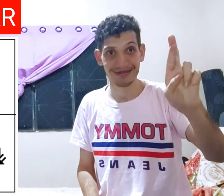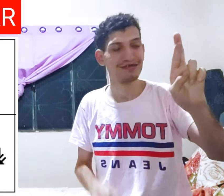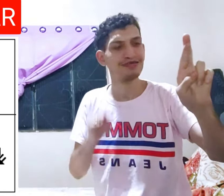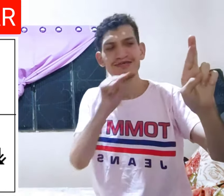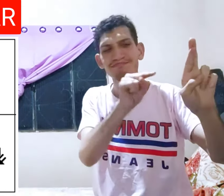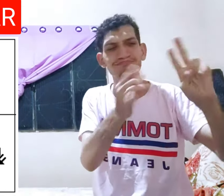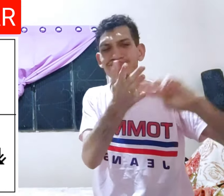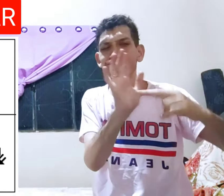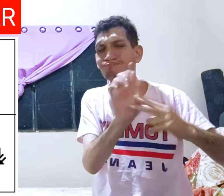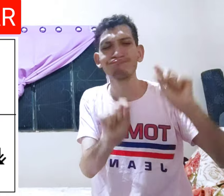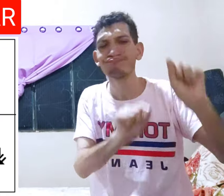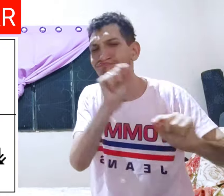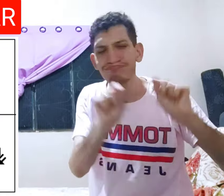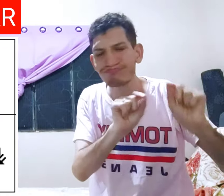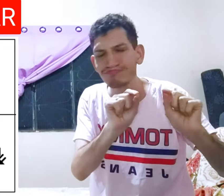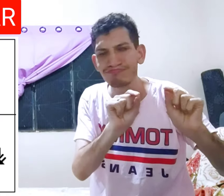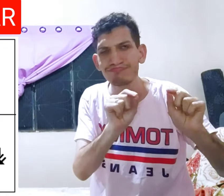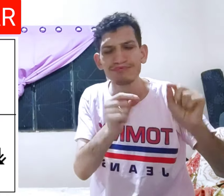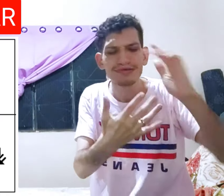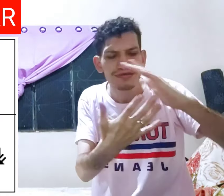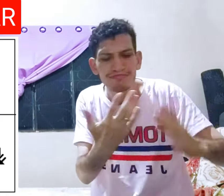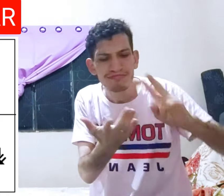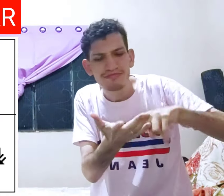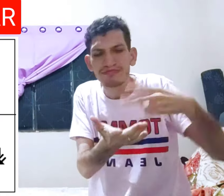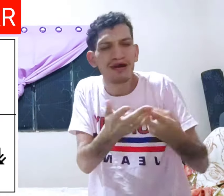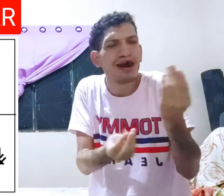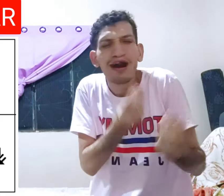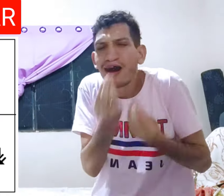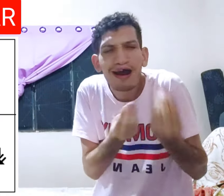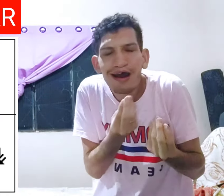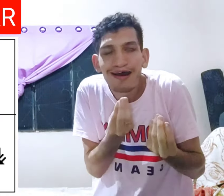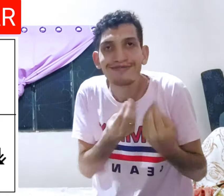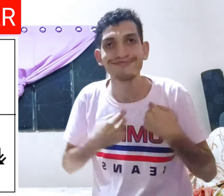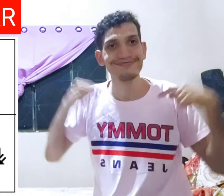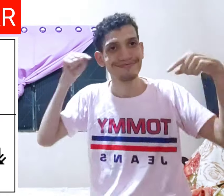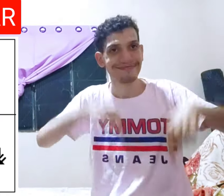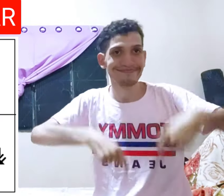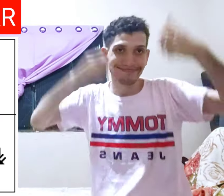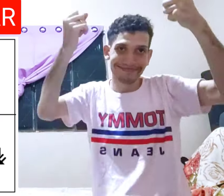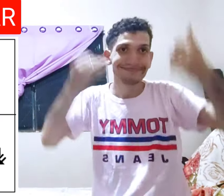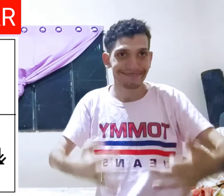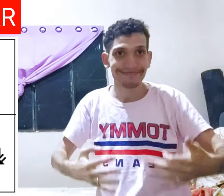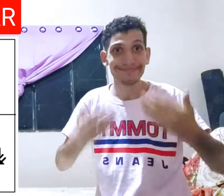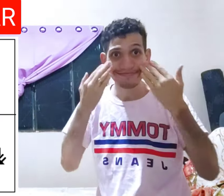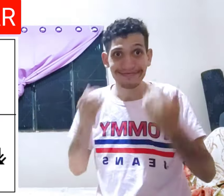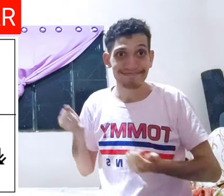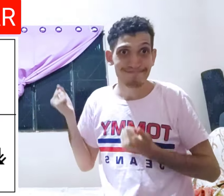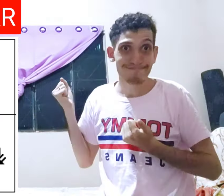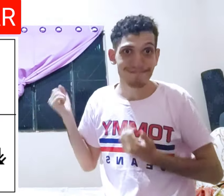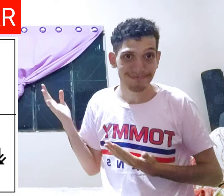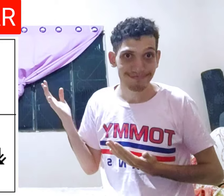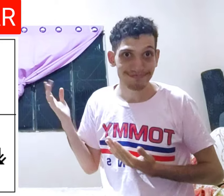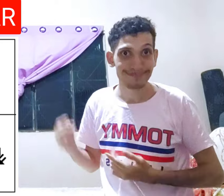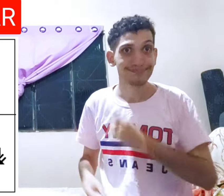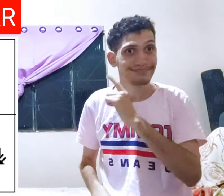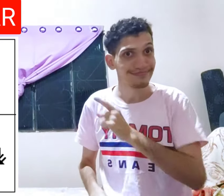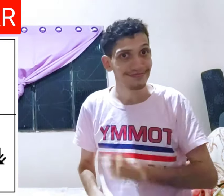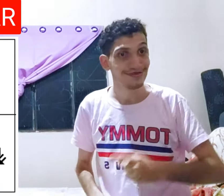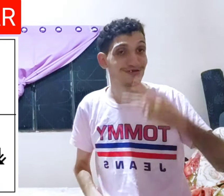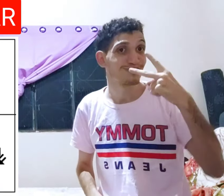PANTASIAR Isso significa o quê? Livro de tradução como? Eu vou explicar, olha aqui ao lado